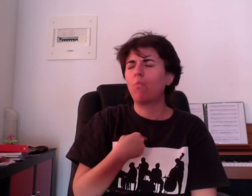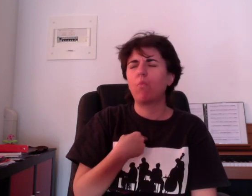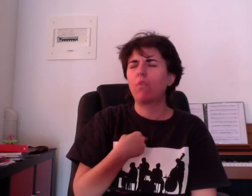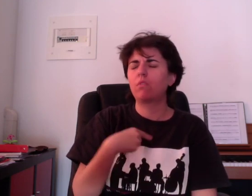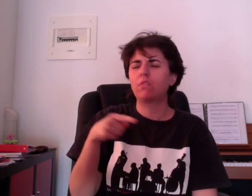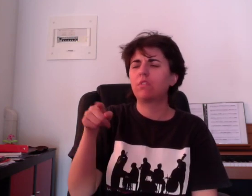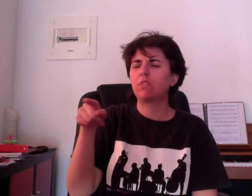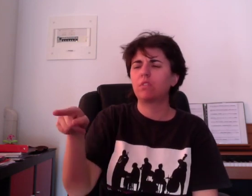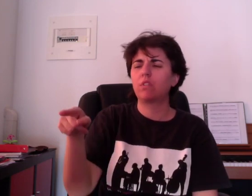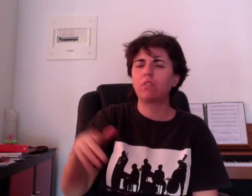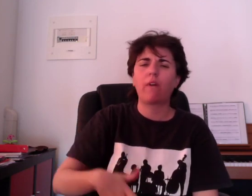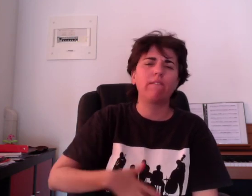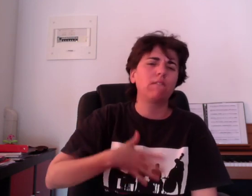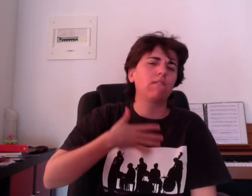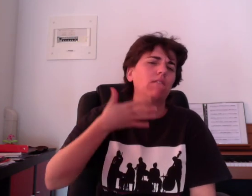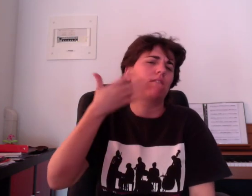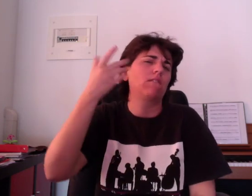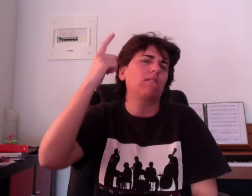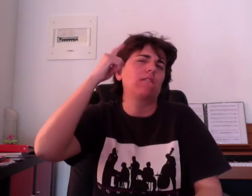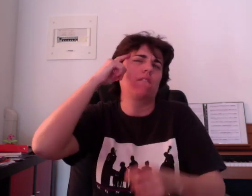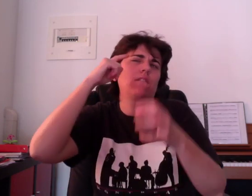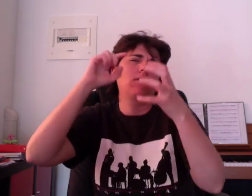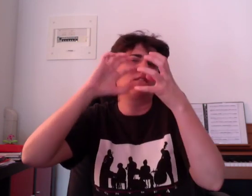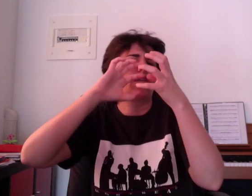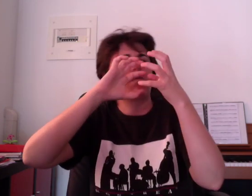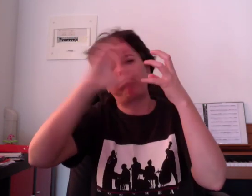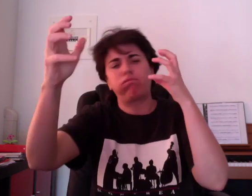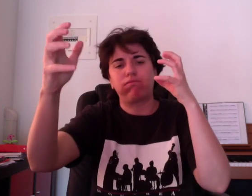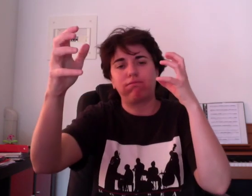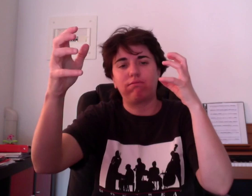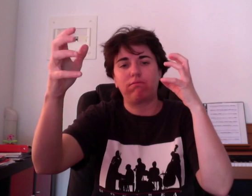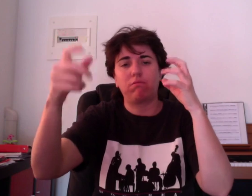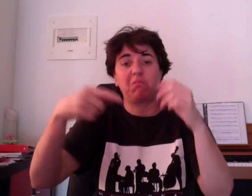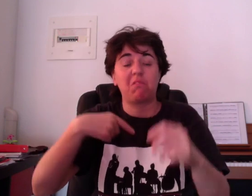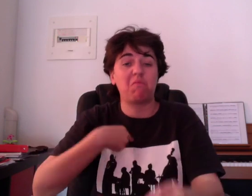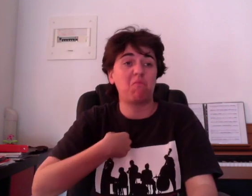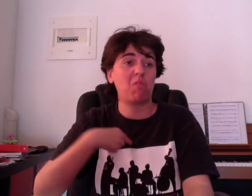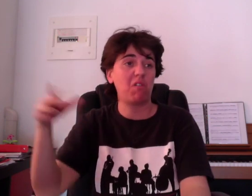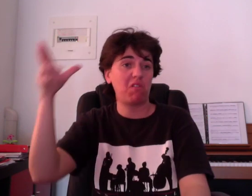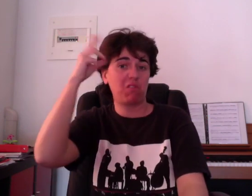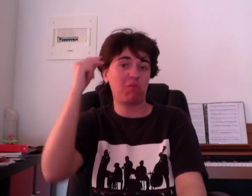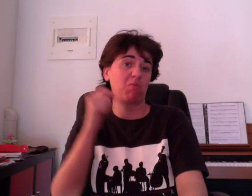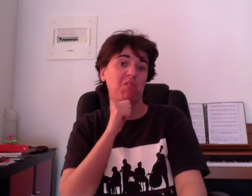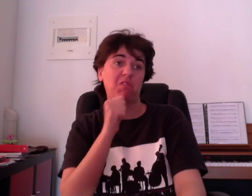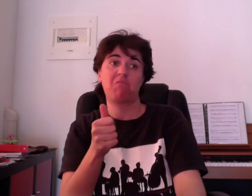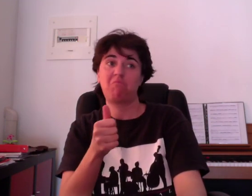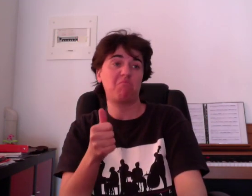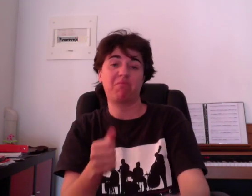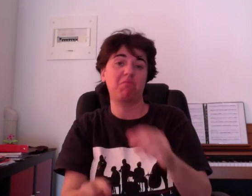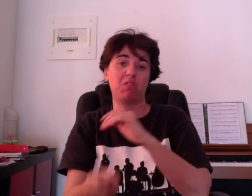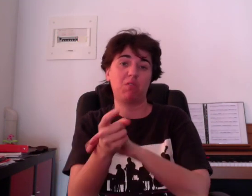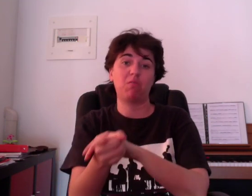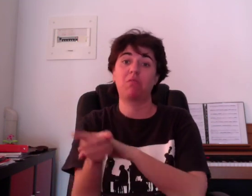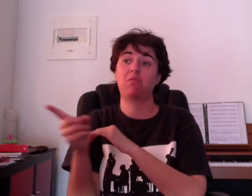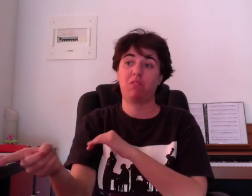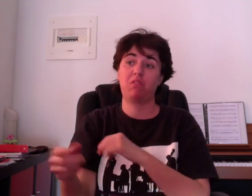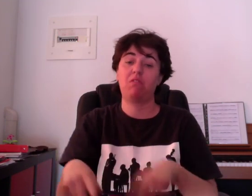Moi, ça me rendu fort Moi, j'y ai rien compris, sauf que c'était ma vie